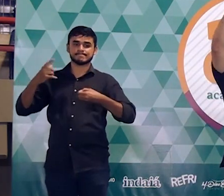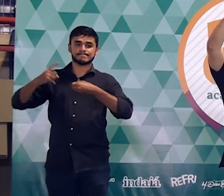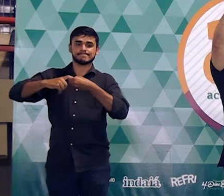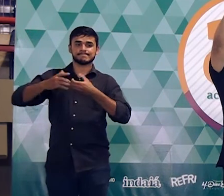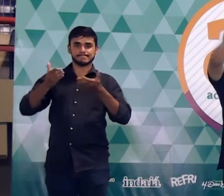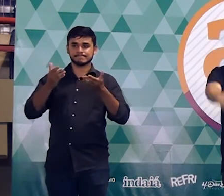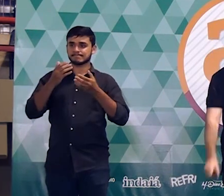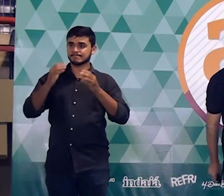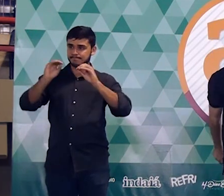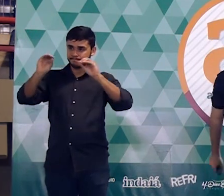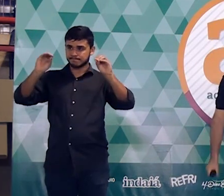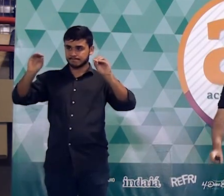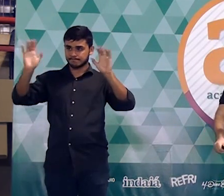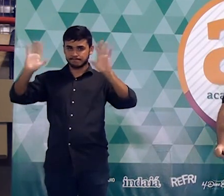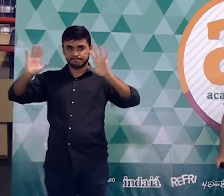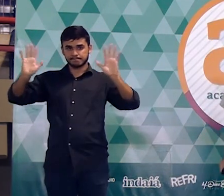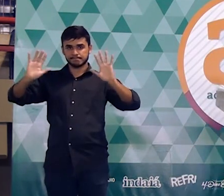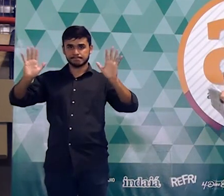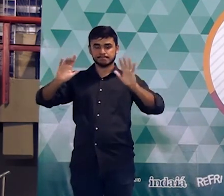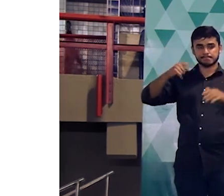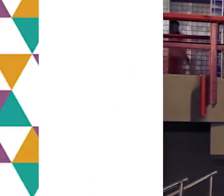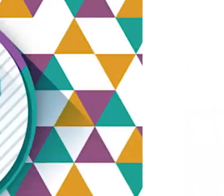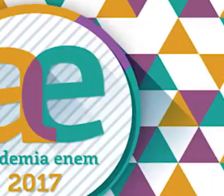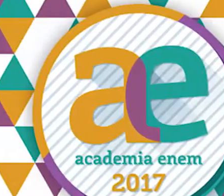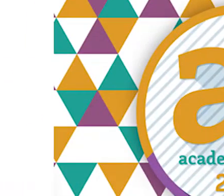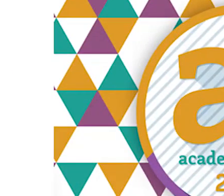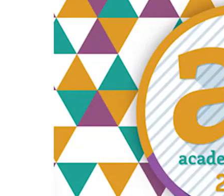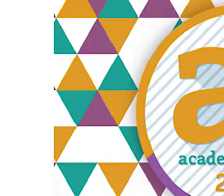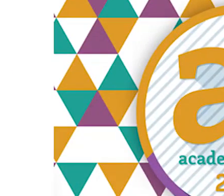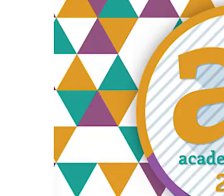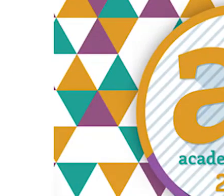tá bom um beijo para vocês tchau sucesso viu tchau gente